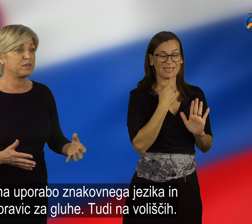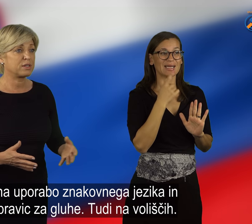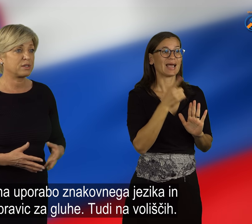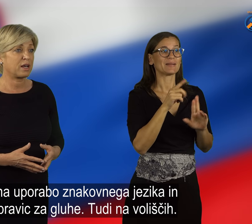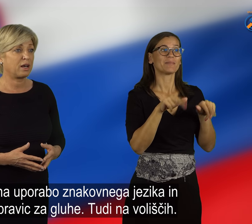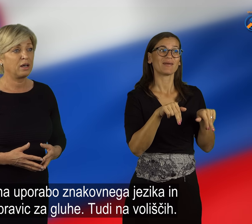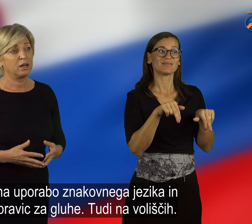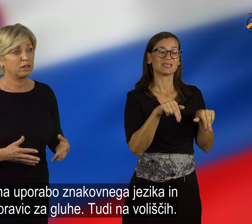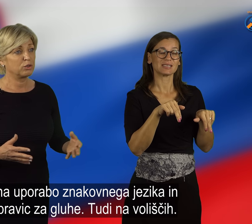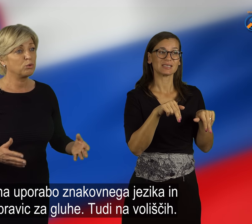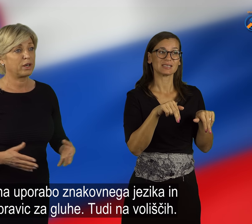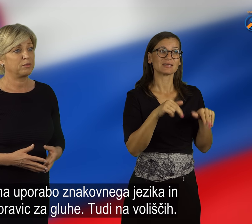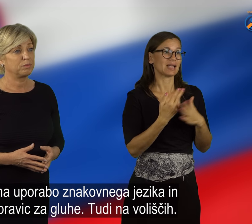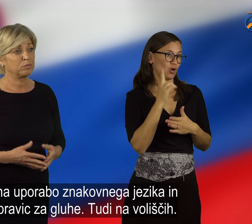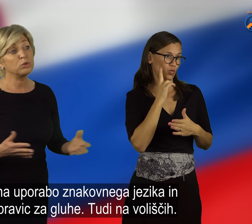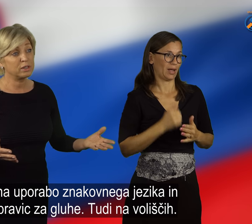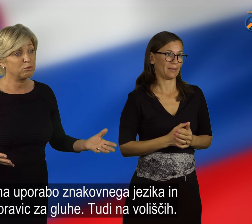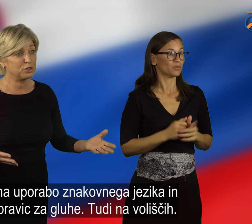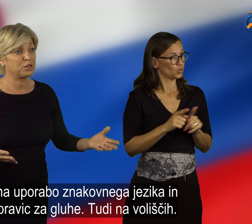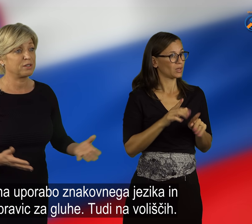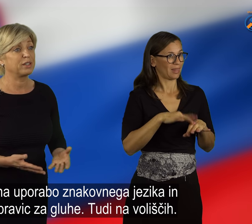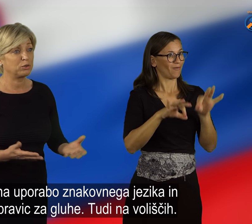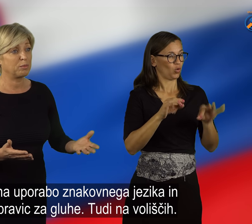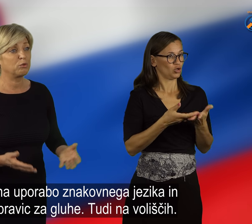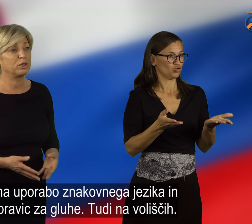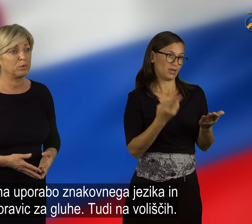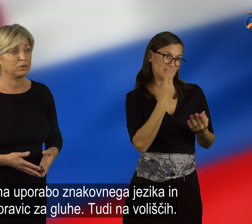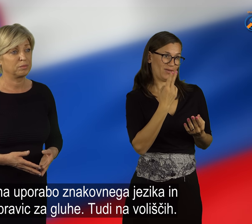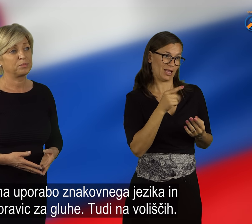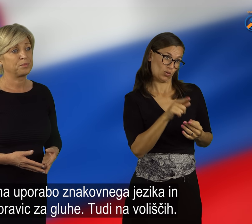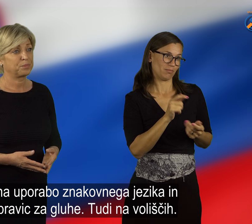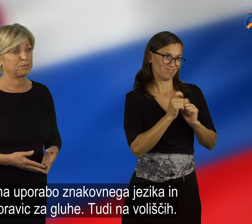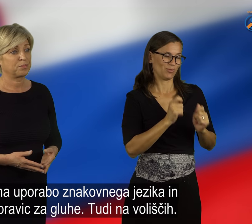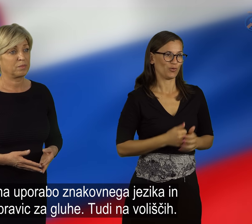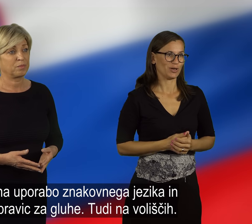in pravic za gluhe. Tudi na voliščih seveda o tem govorimo.